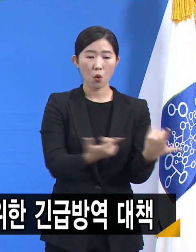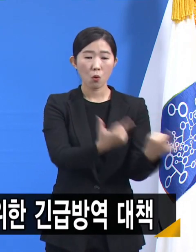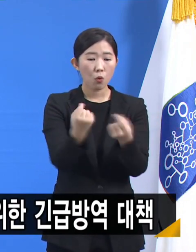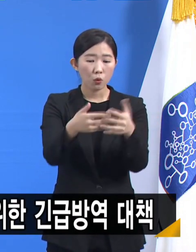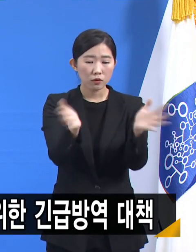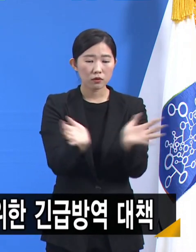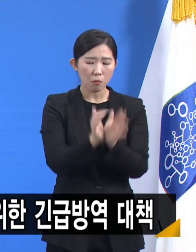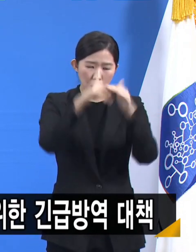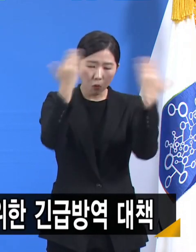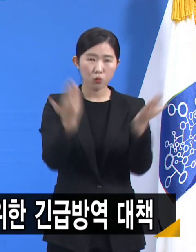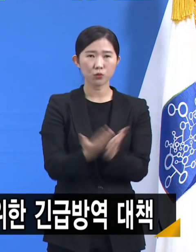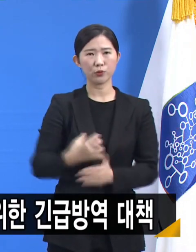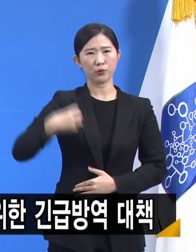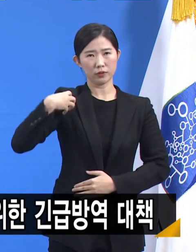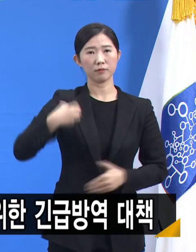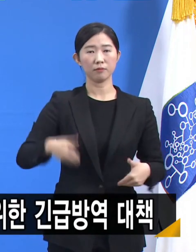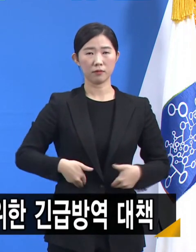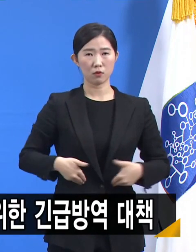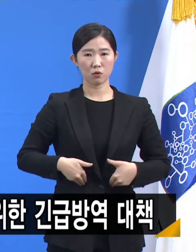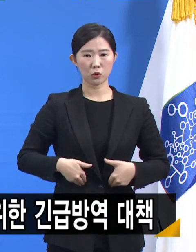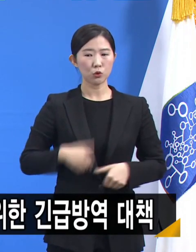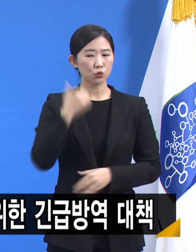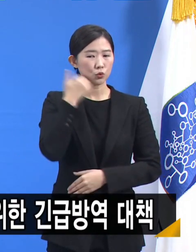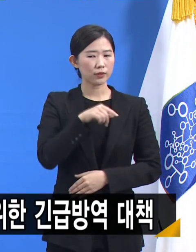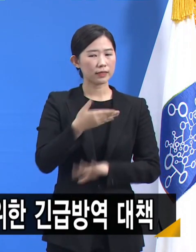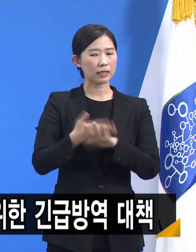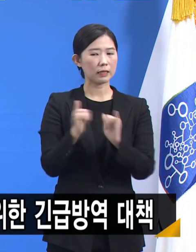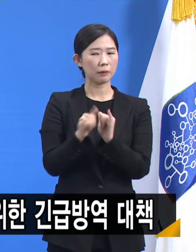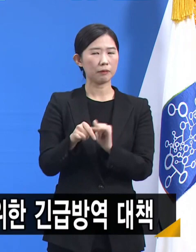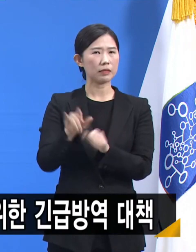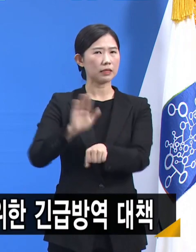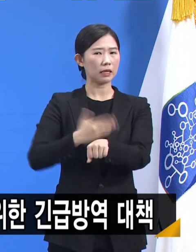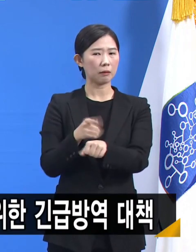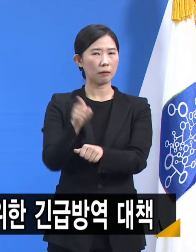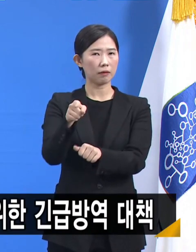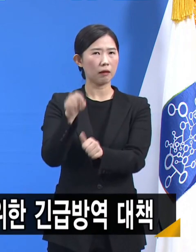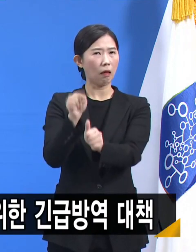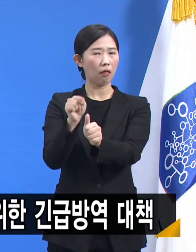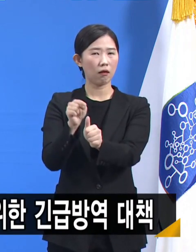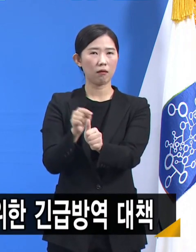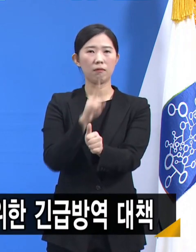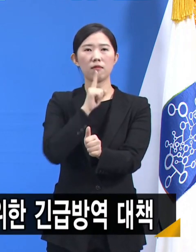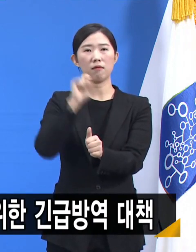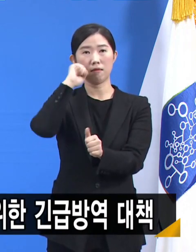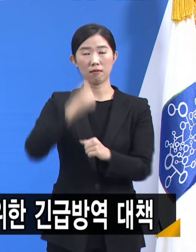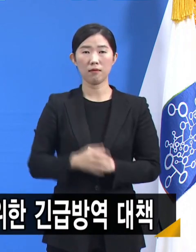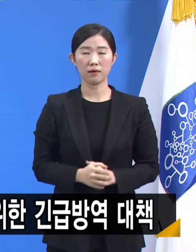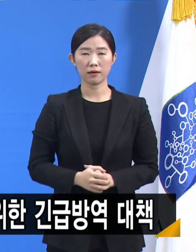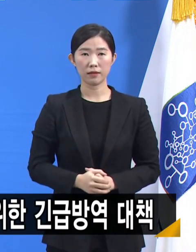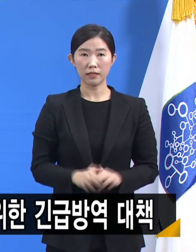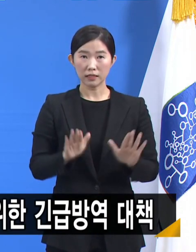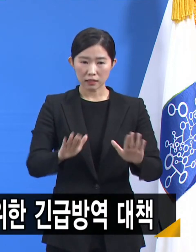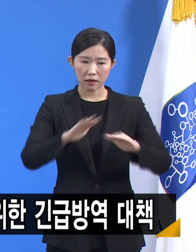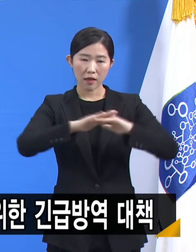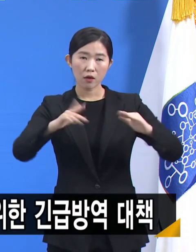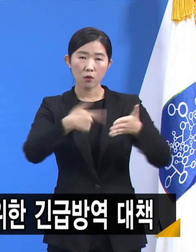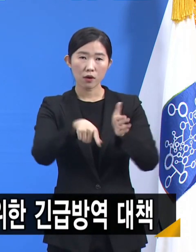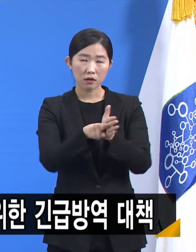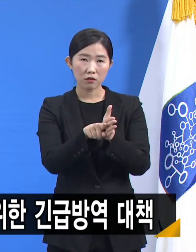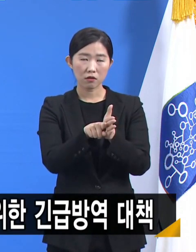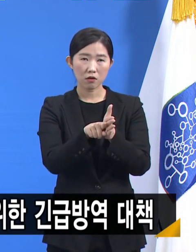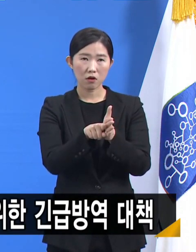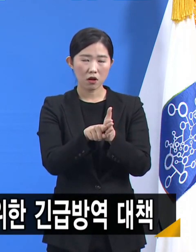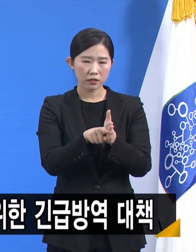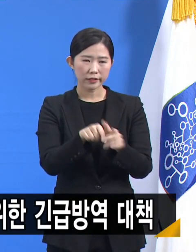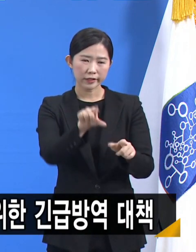전가할 일이 아닙니다. 지금의 경제 위기를 극복하려면 특정 영역에 대한 선별적 현금